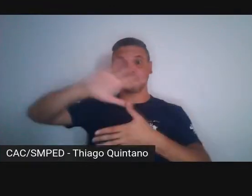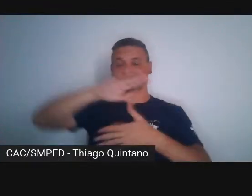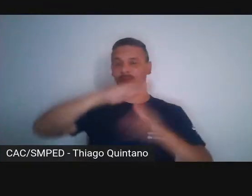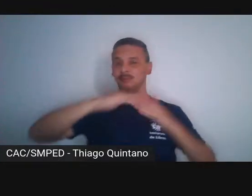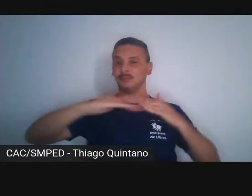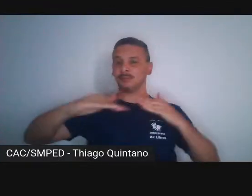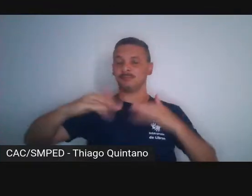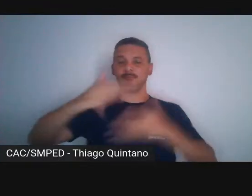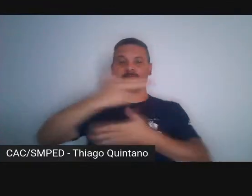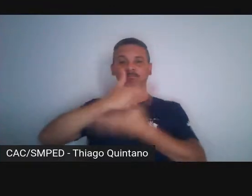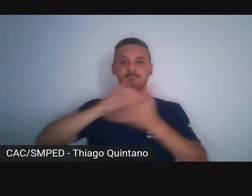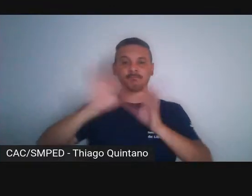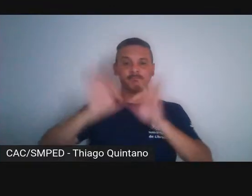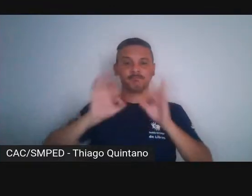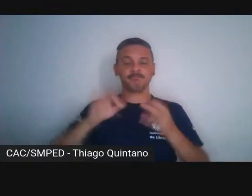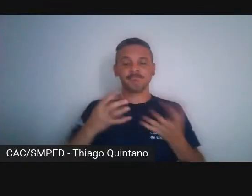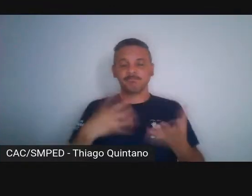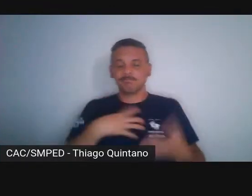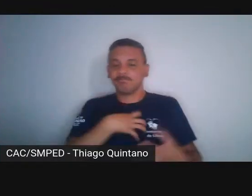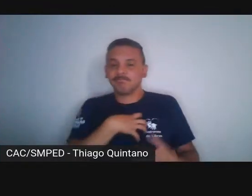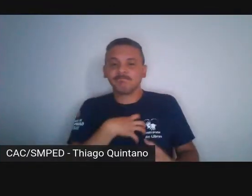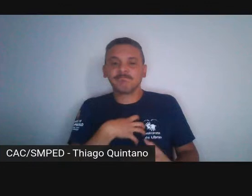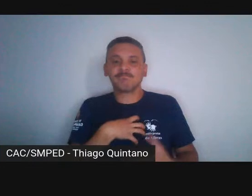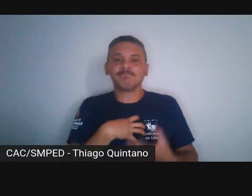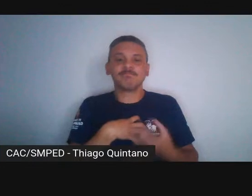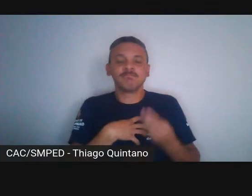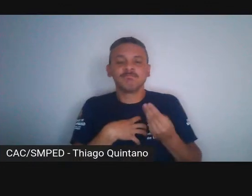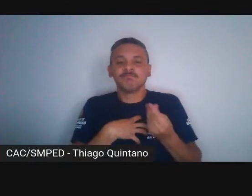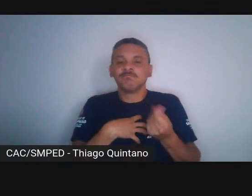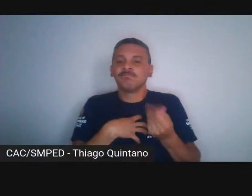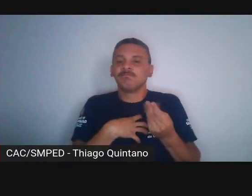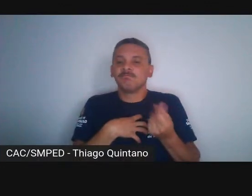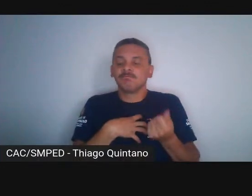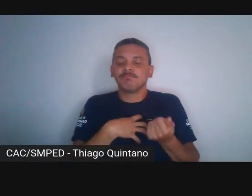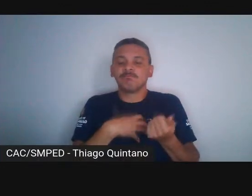quase melancólica ou dramáticamente.